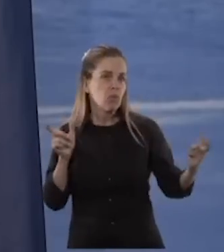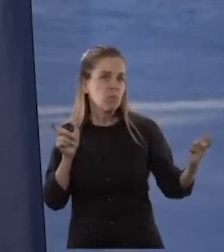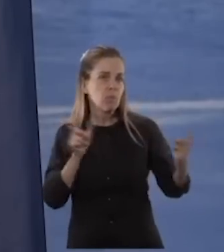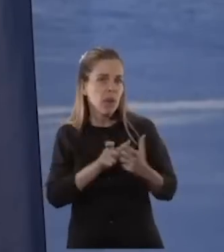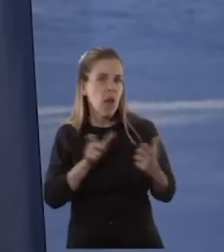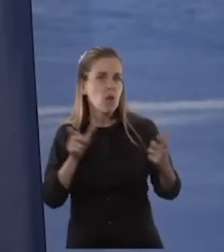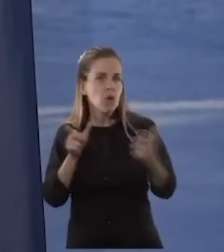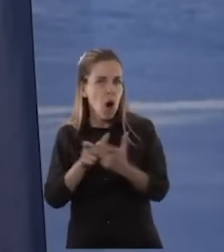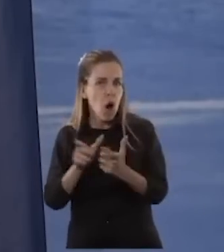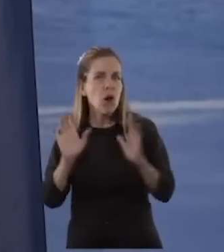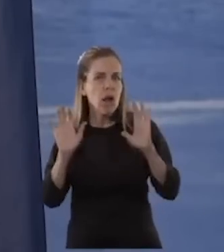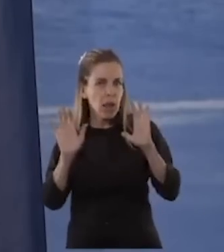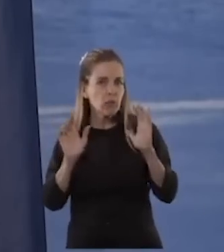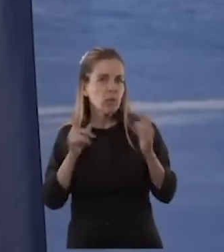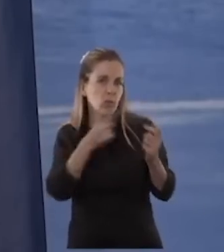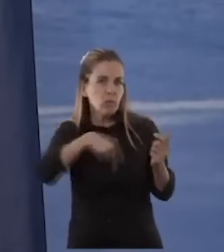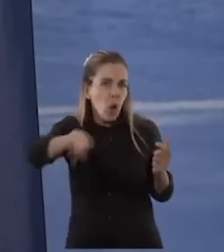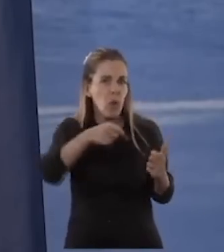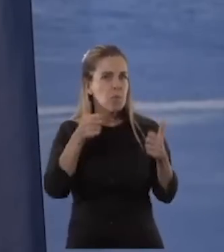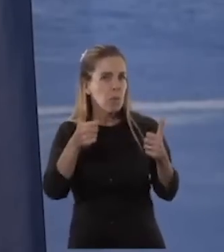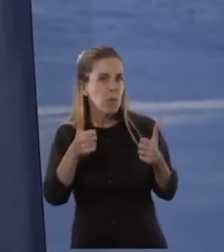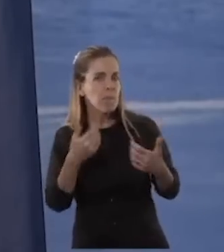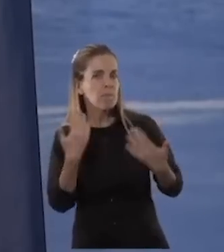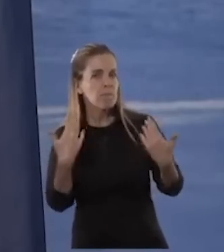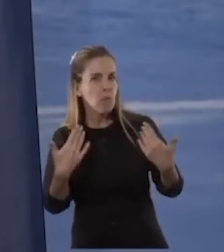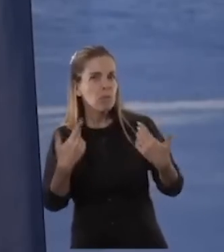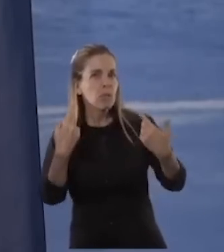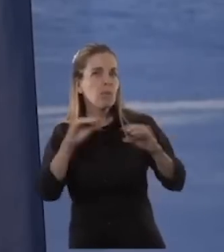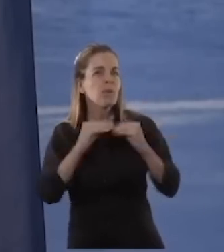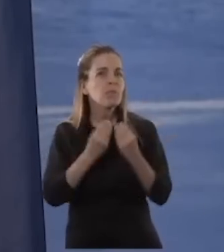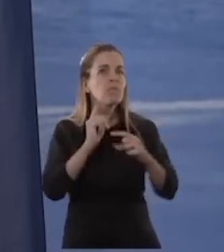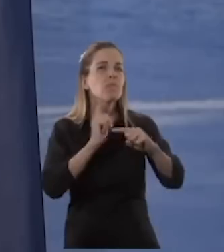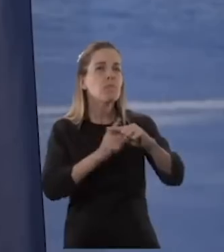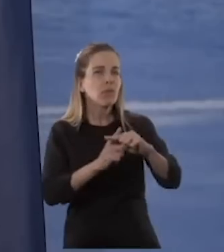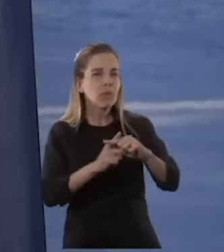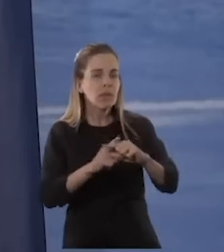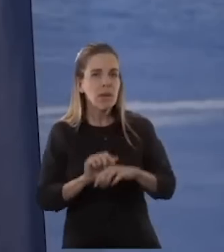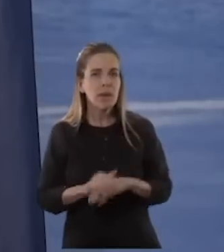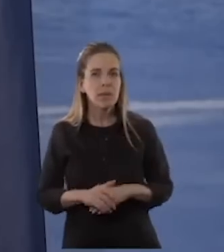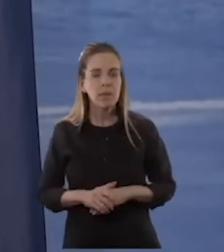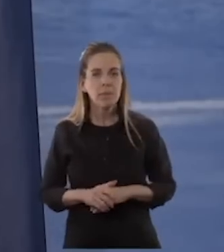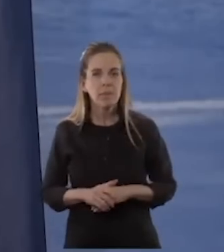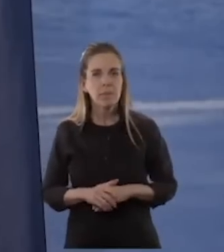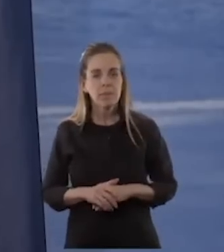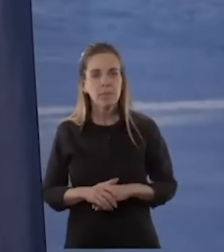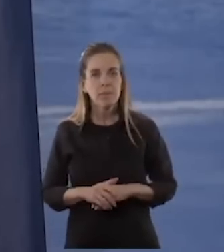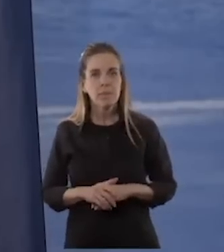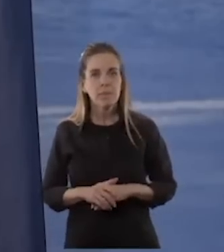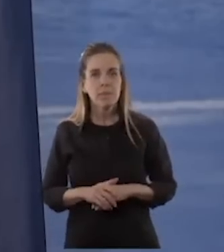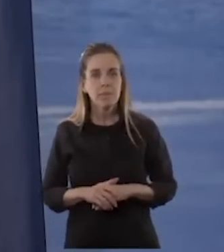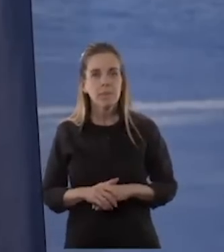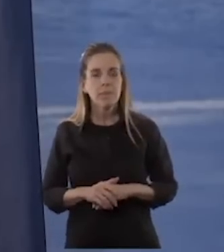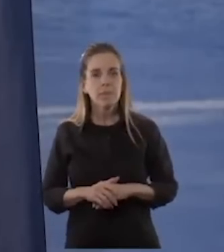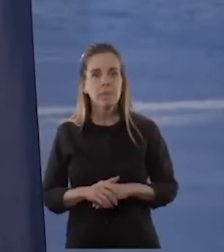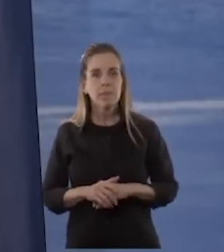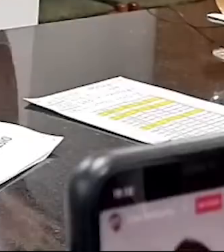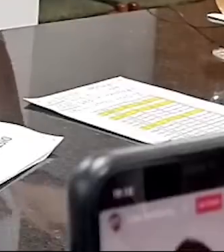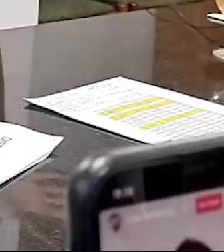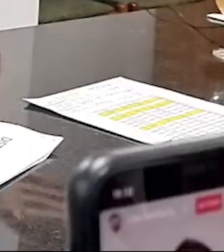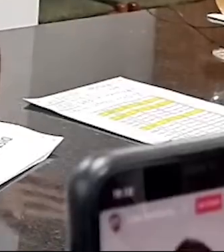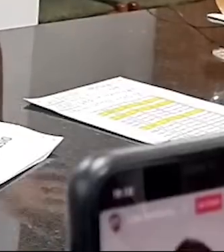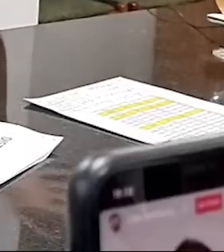comunista con el exmandatario Luis Ignacio Lula da Silva, líder progresista, quien es el favorito para las próximas elecciones.